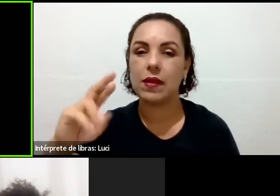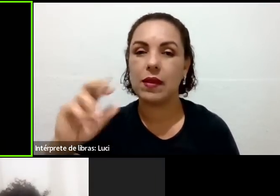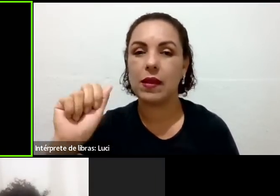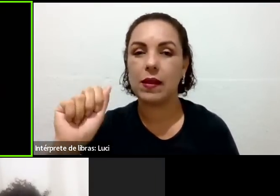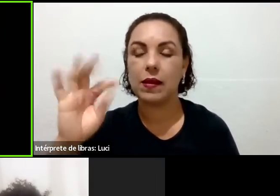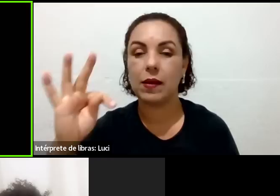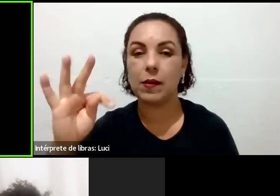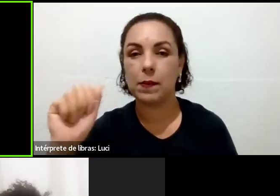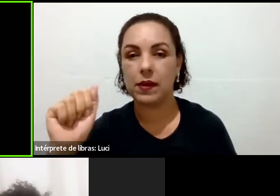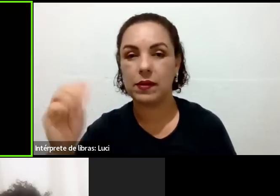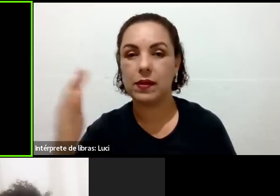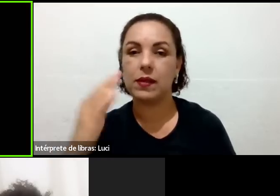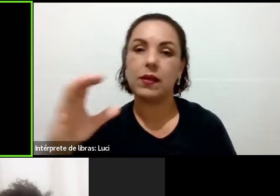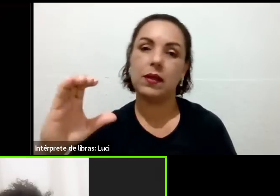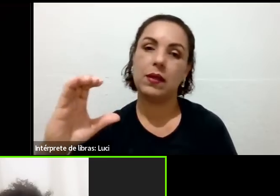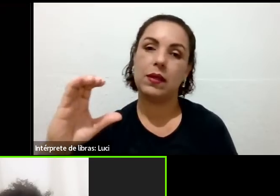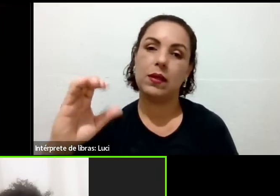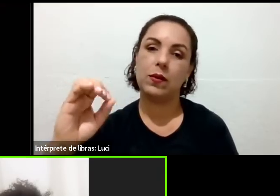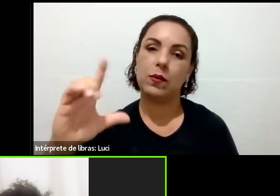comprar uma vela,